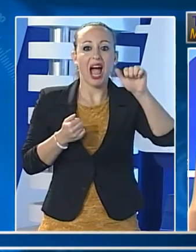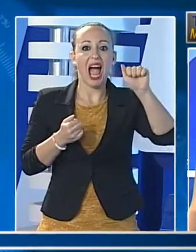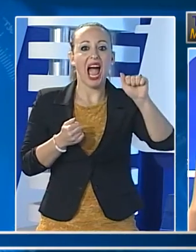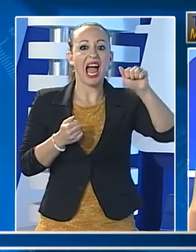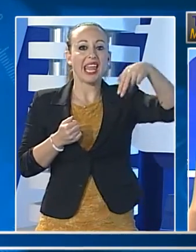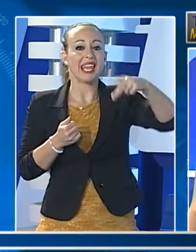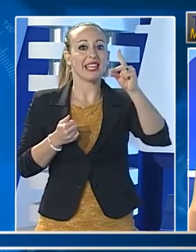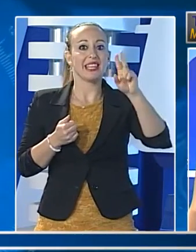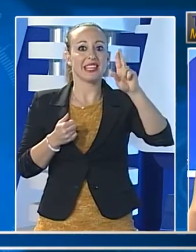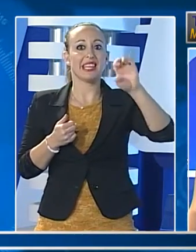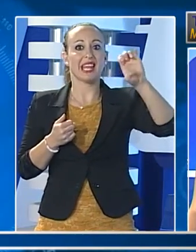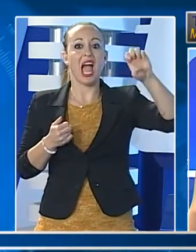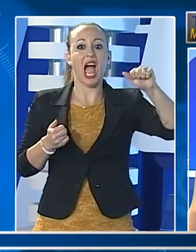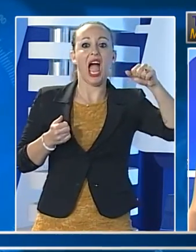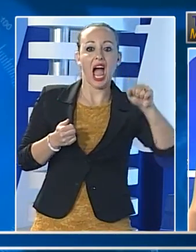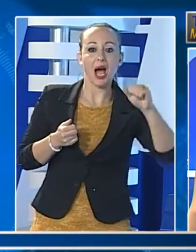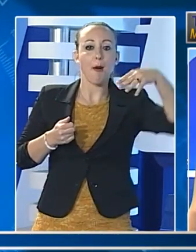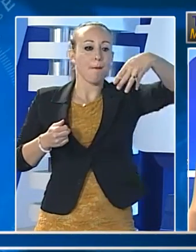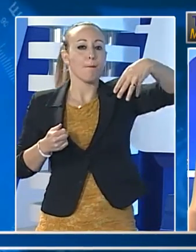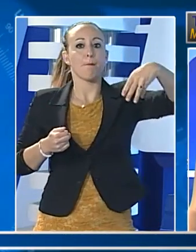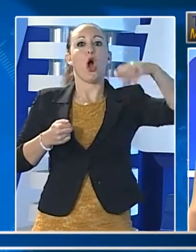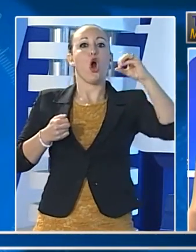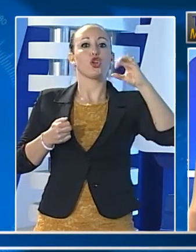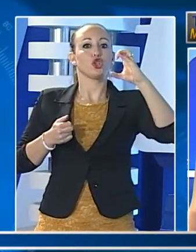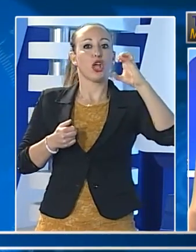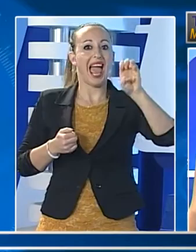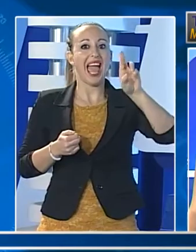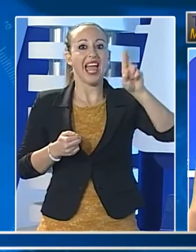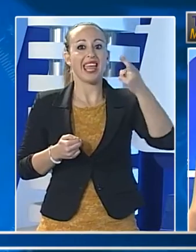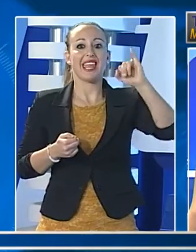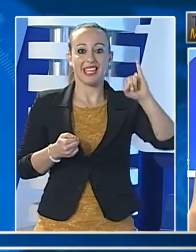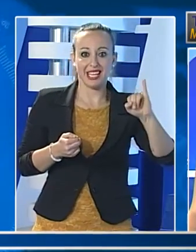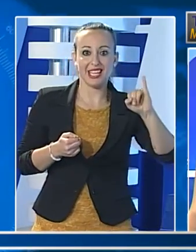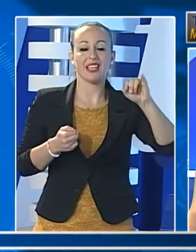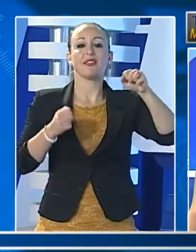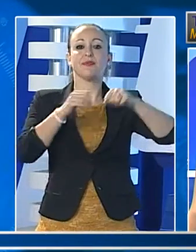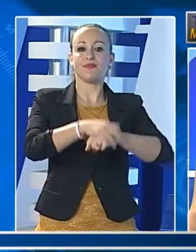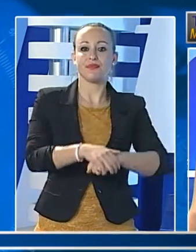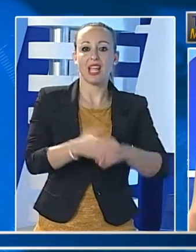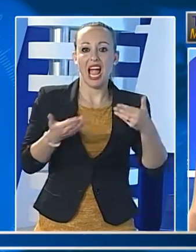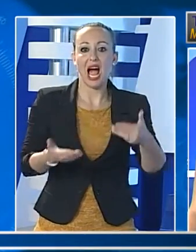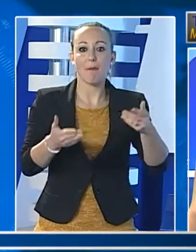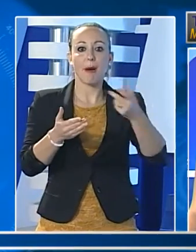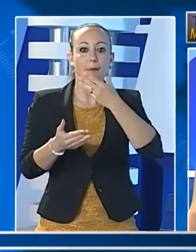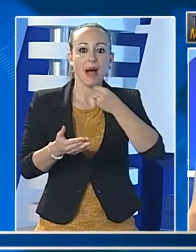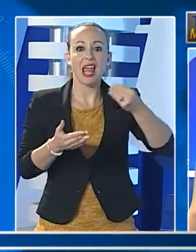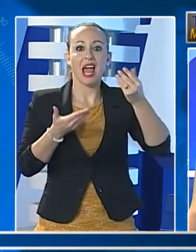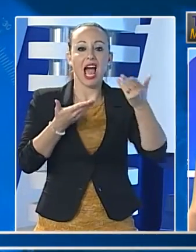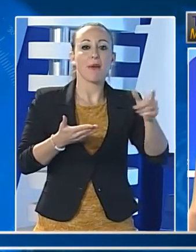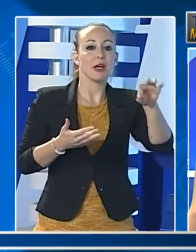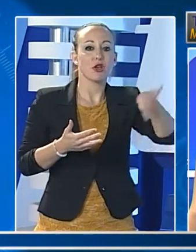avere forti legami con alcune famiglie della criminalità organizzata del Trapanese. Il provvedimento di